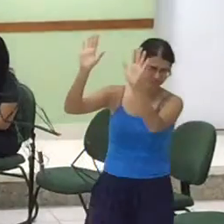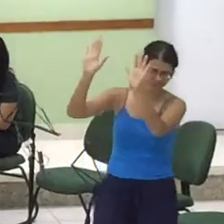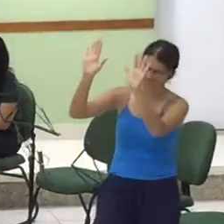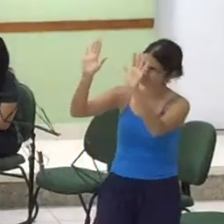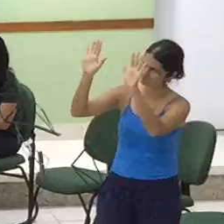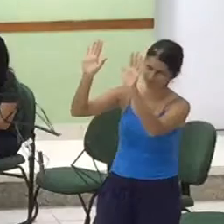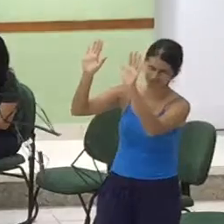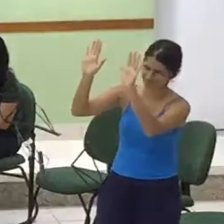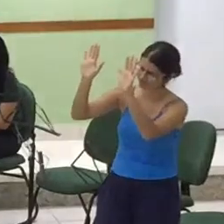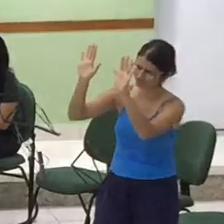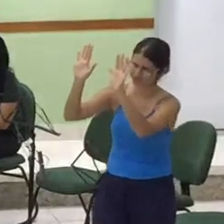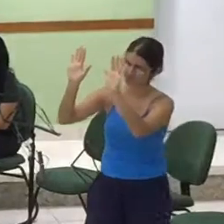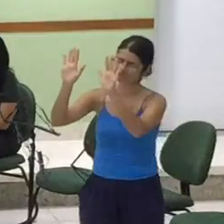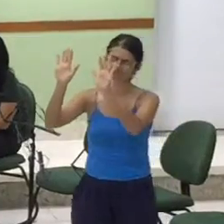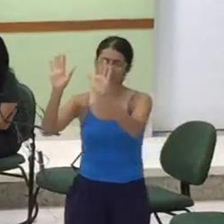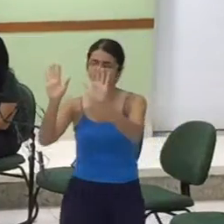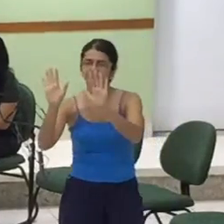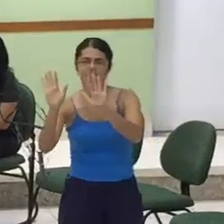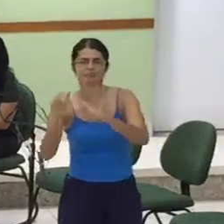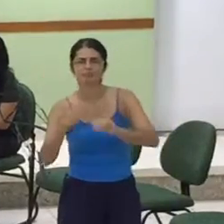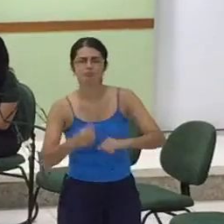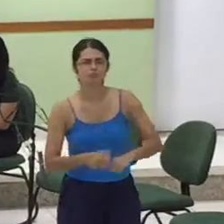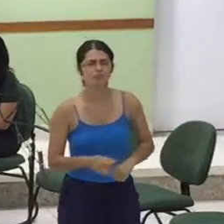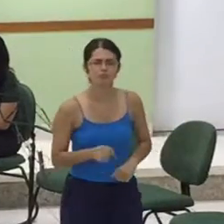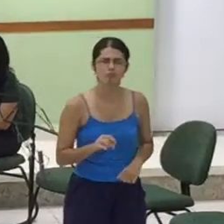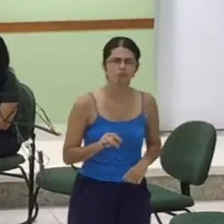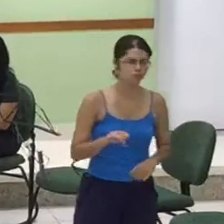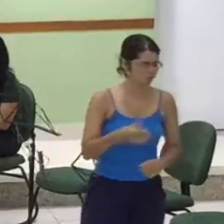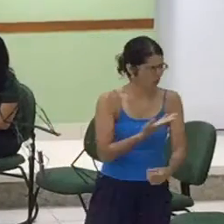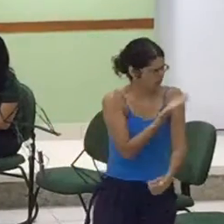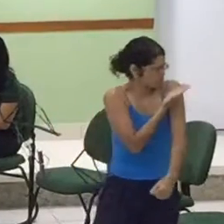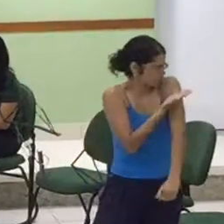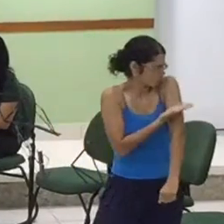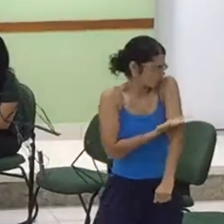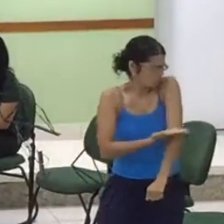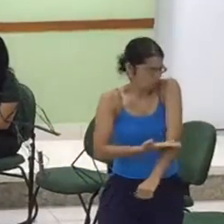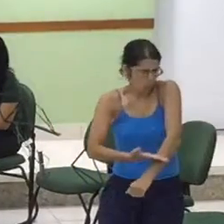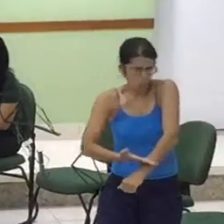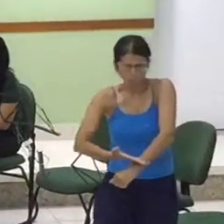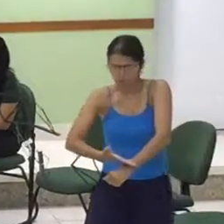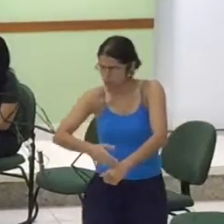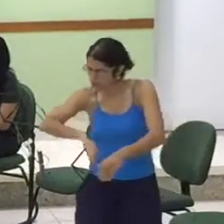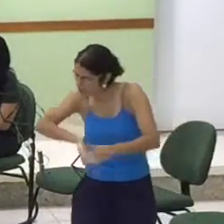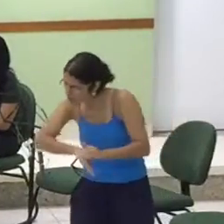Adorar Não consiste em mituais nem tradições.